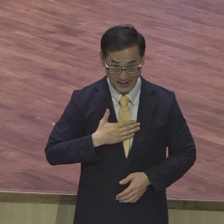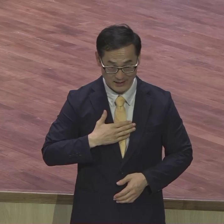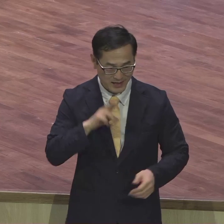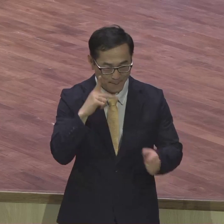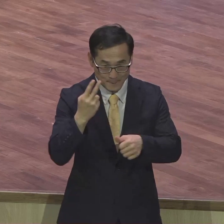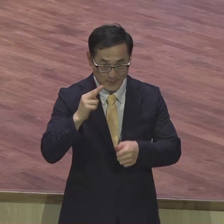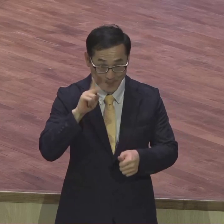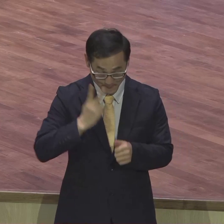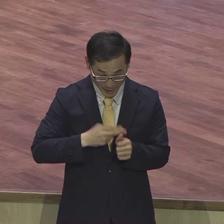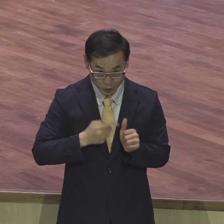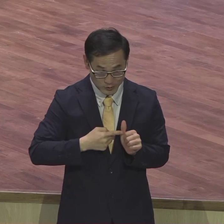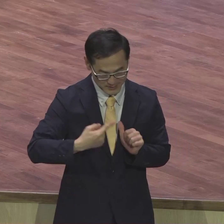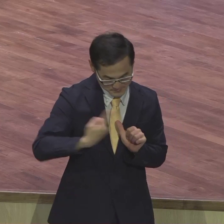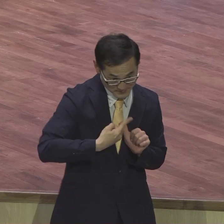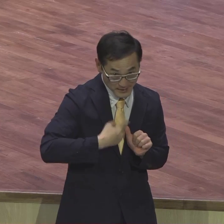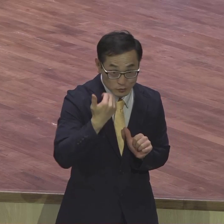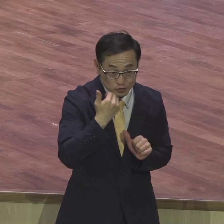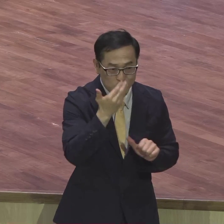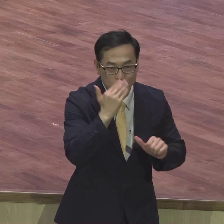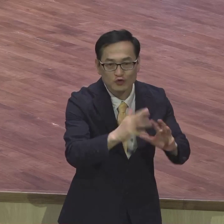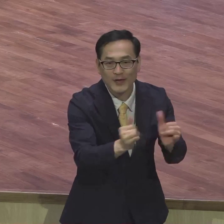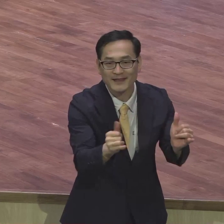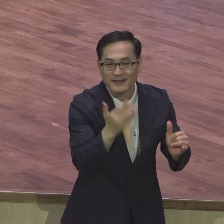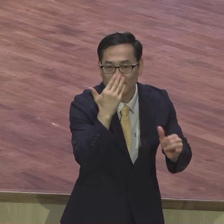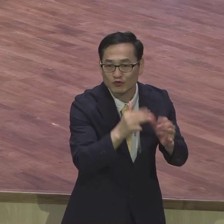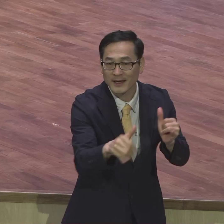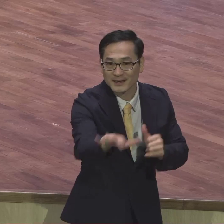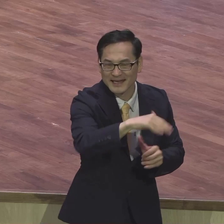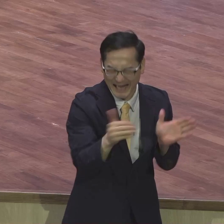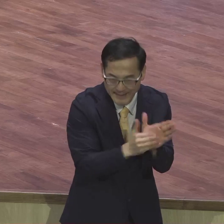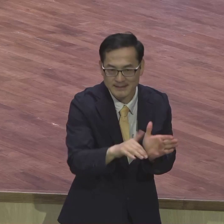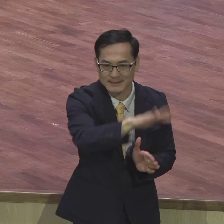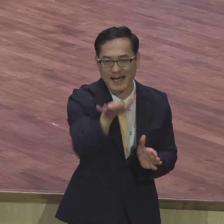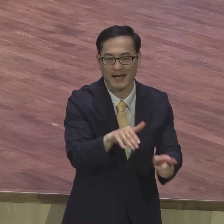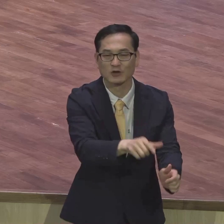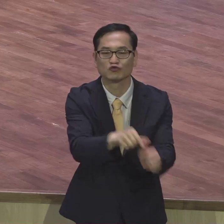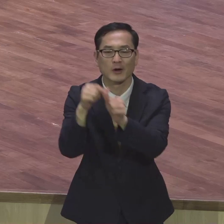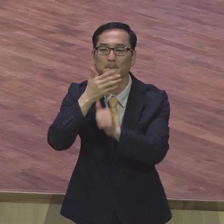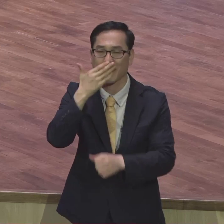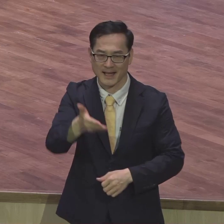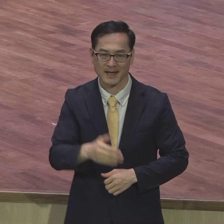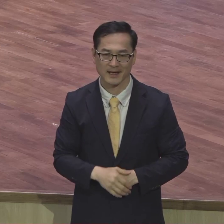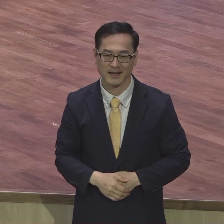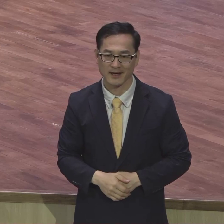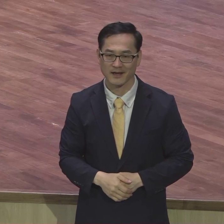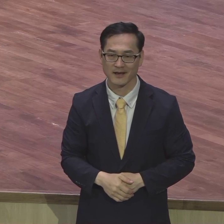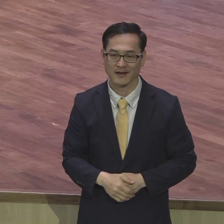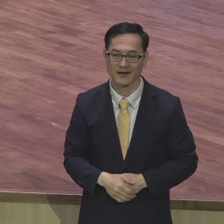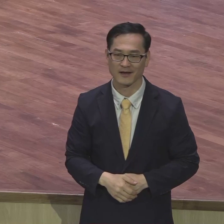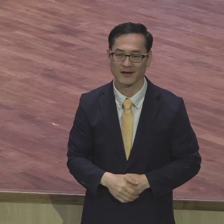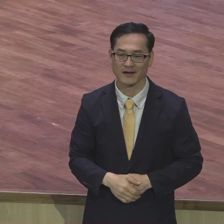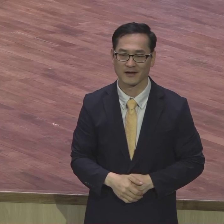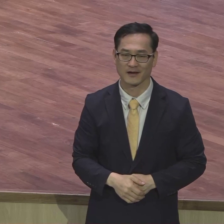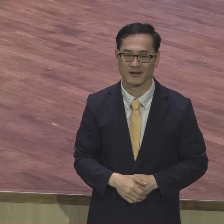유대인에게까지도 이룰 줄로 소망한다 라고 그렇게 끝을 맺고 있습니다